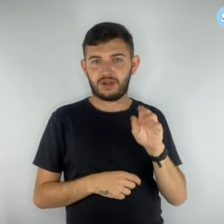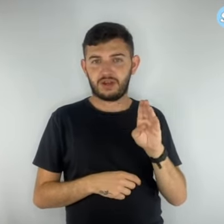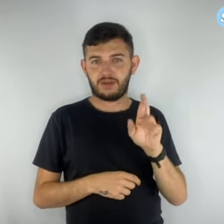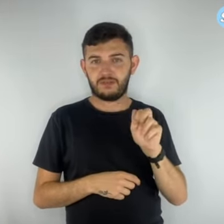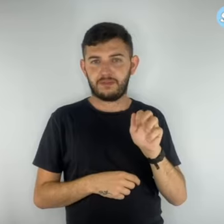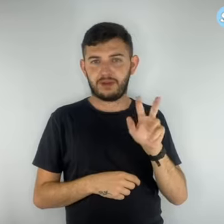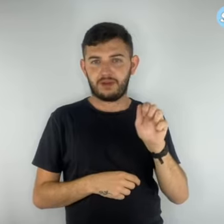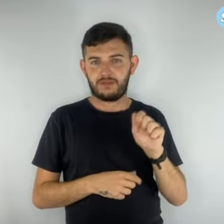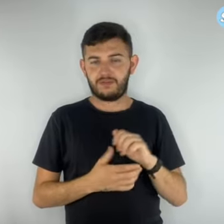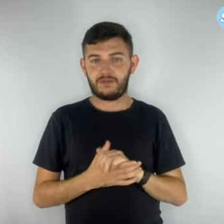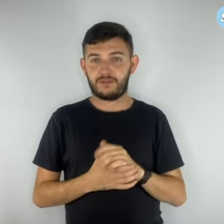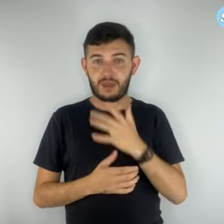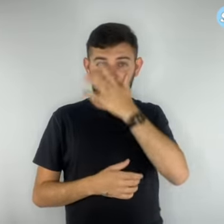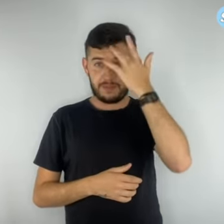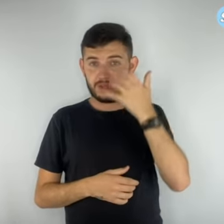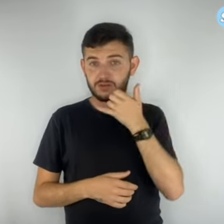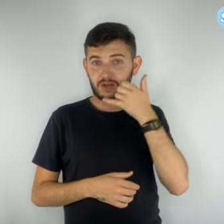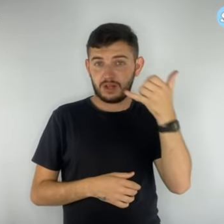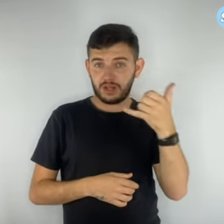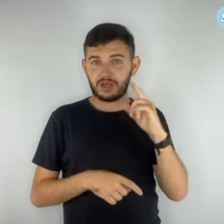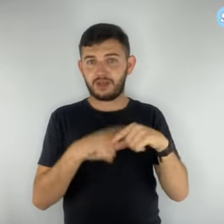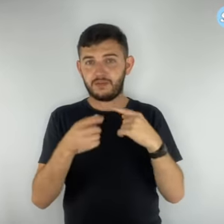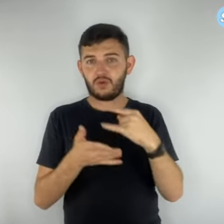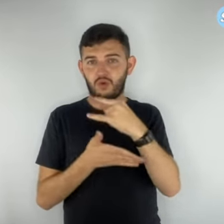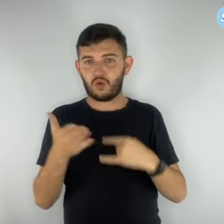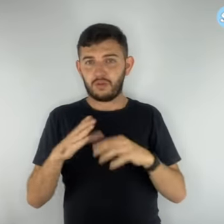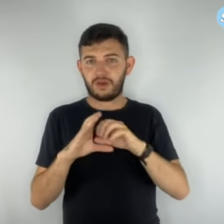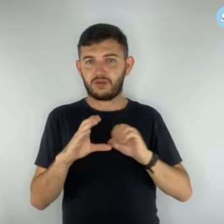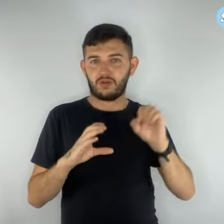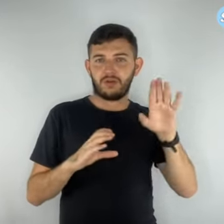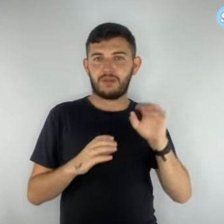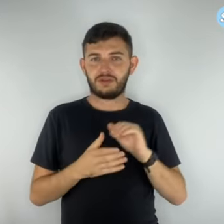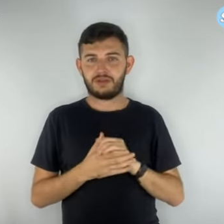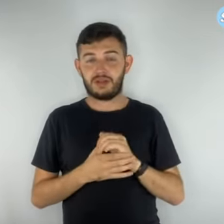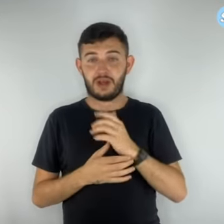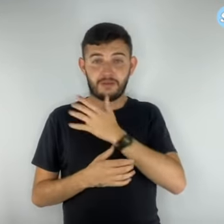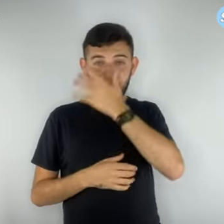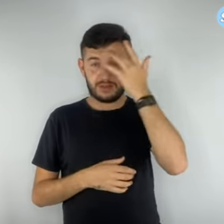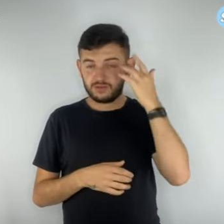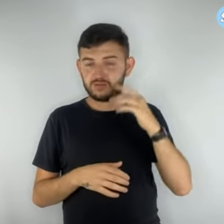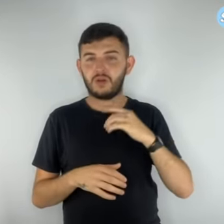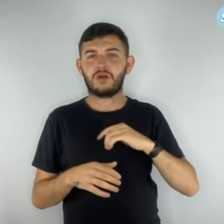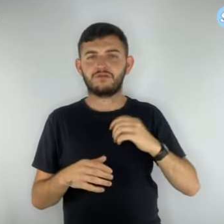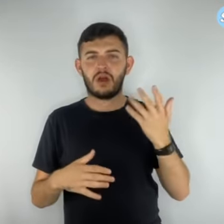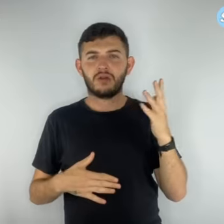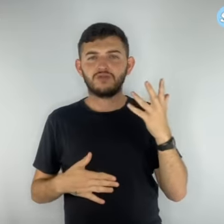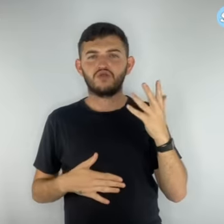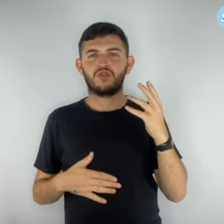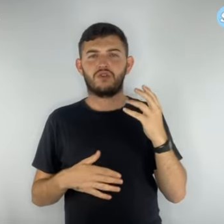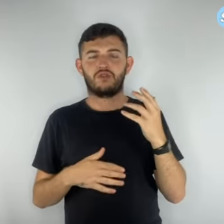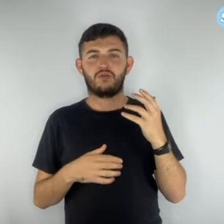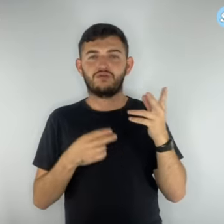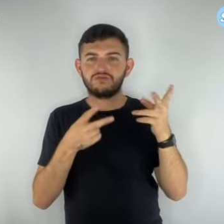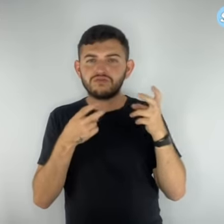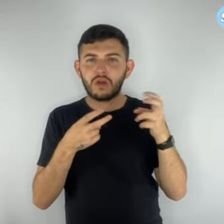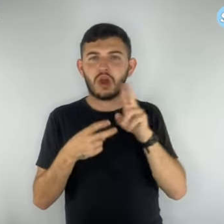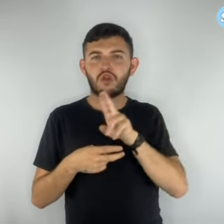ligação, em que o criminoso confirma vários dados da vítima, como nome completo, CPF